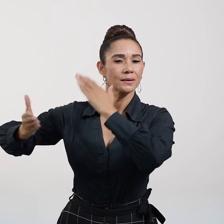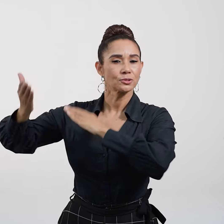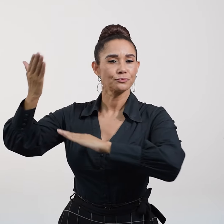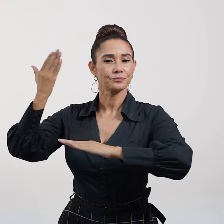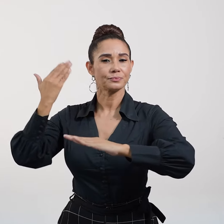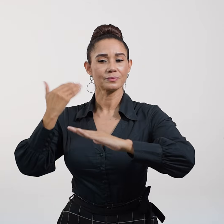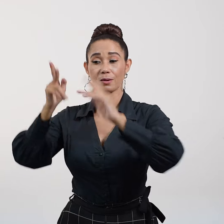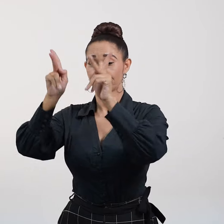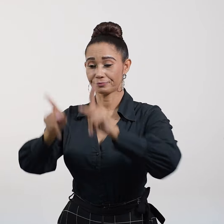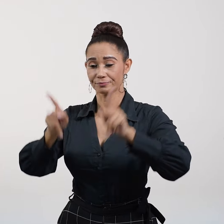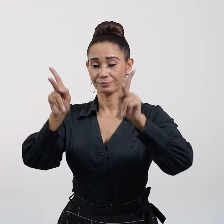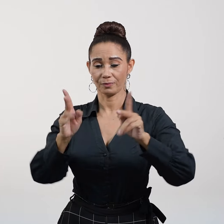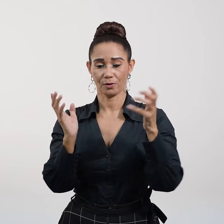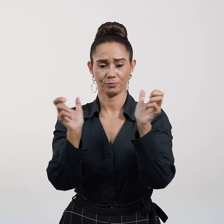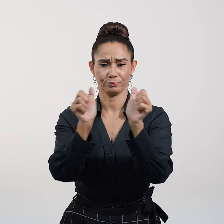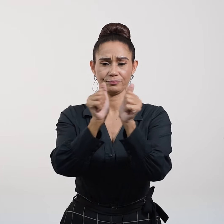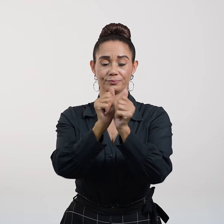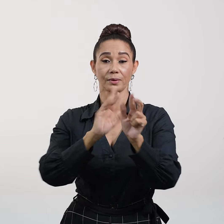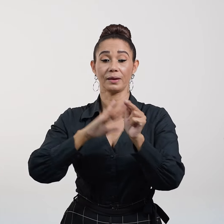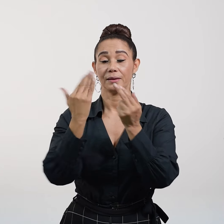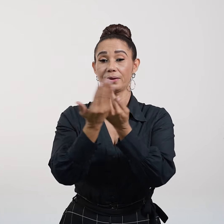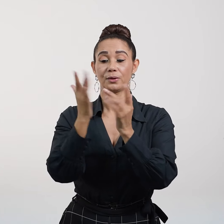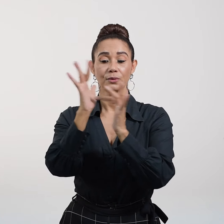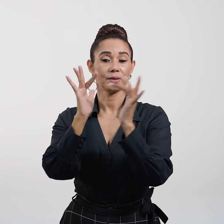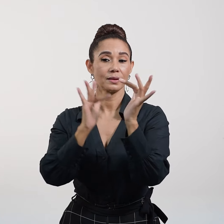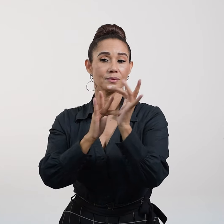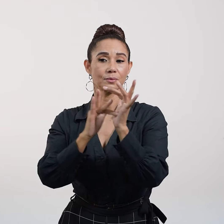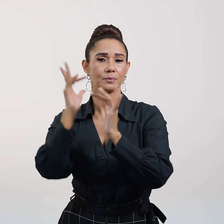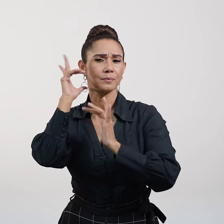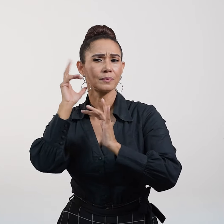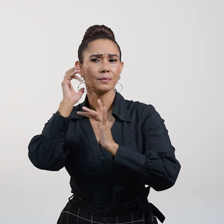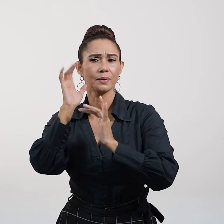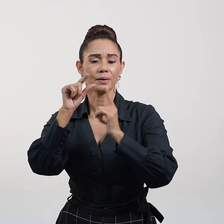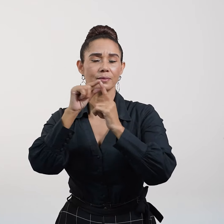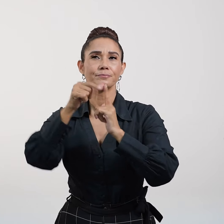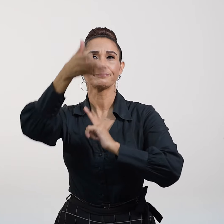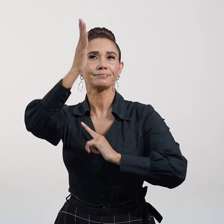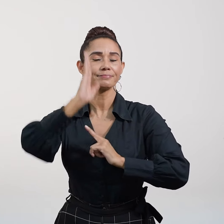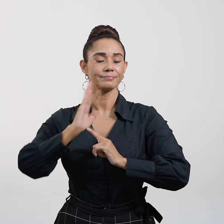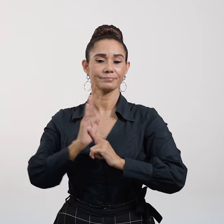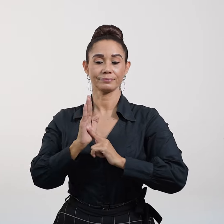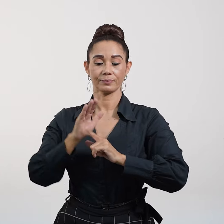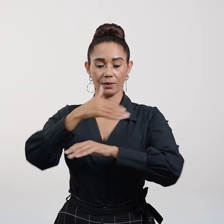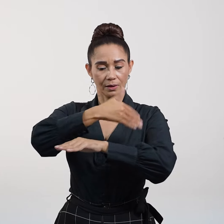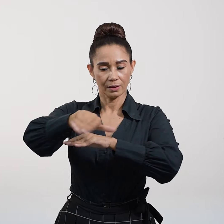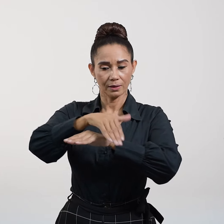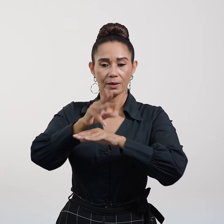la gente se agolpaba alrededor de Jesús para oír la Palabra de Dios, estando en las orillas del lago Genesaret.